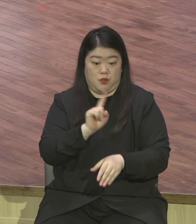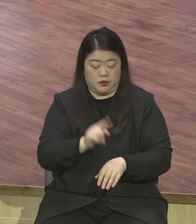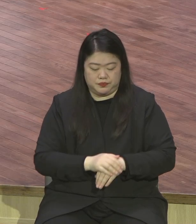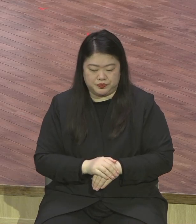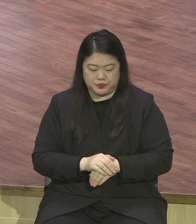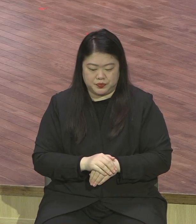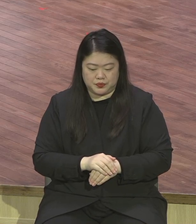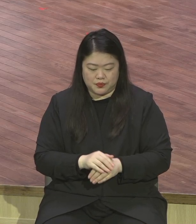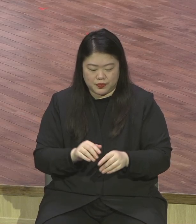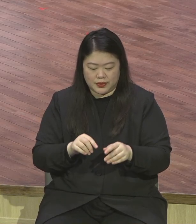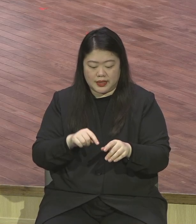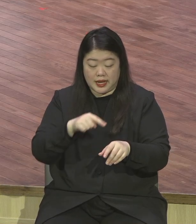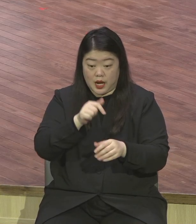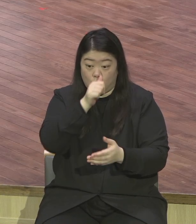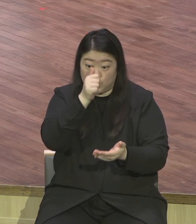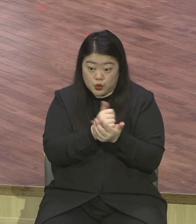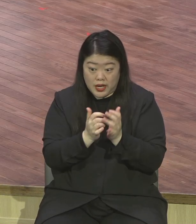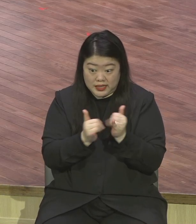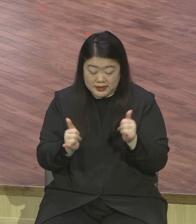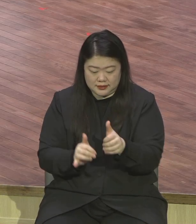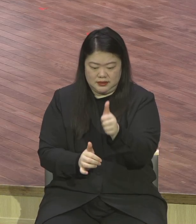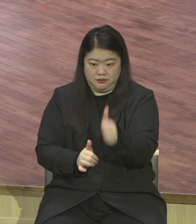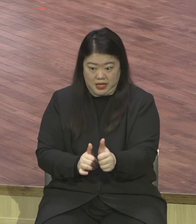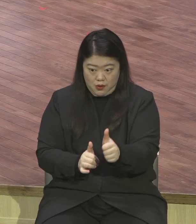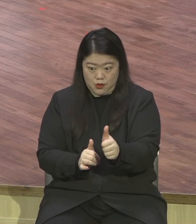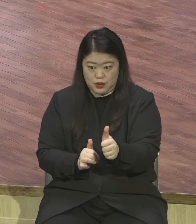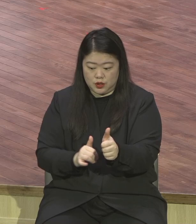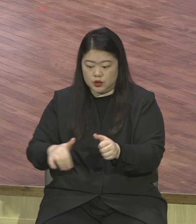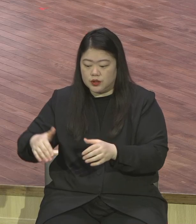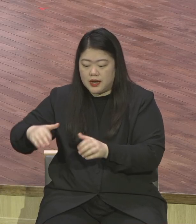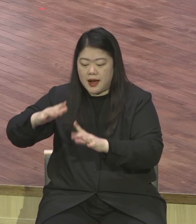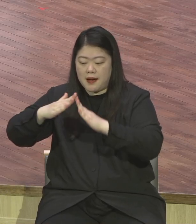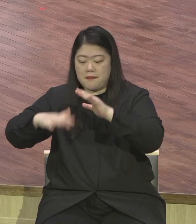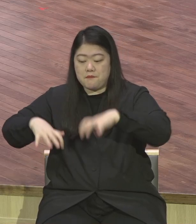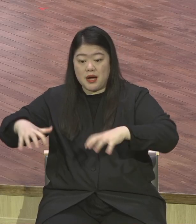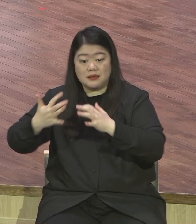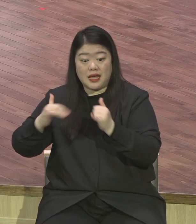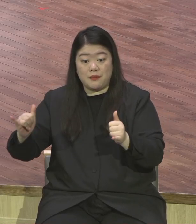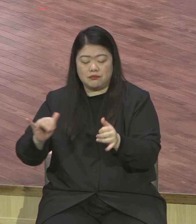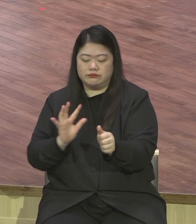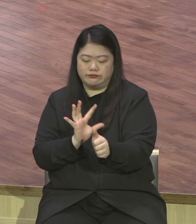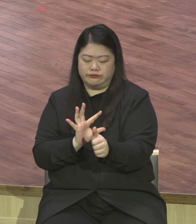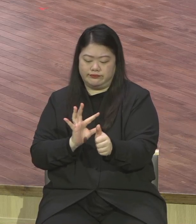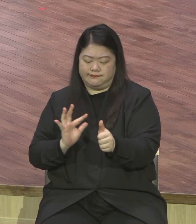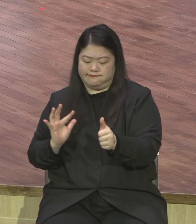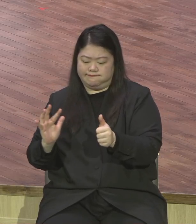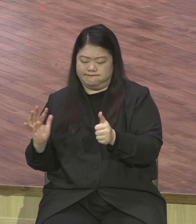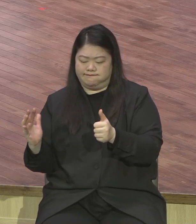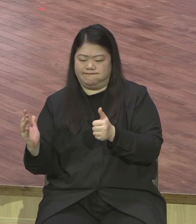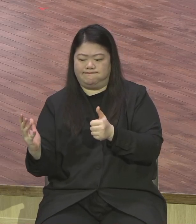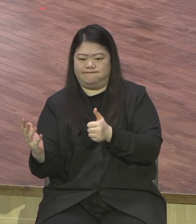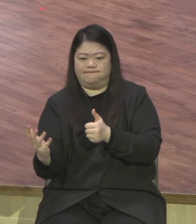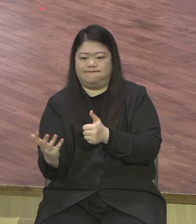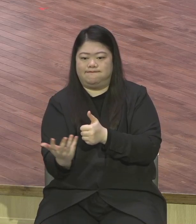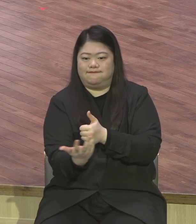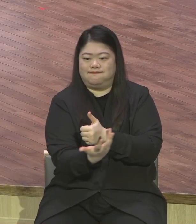이 마당에 세웁니다 세우고 그 범죄자 중심으로 원을 딱 그려가지고 사람들이 쫙 섭니다